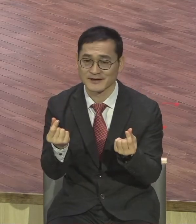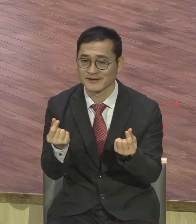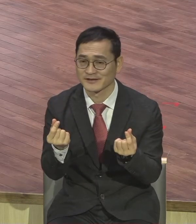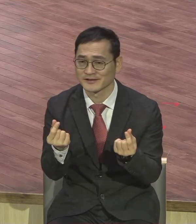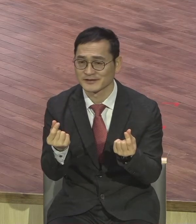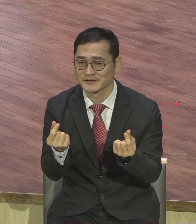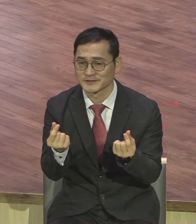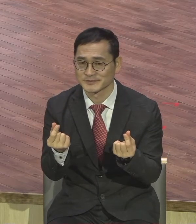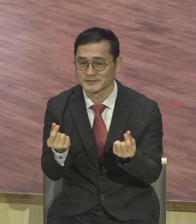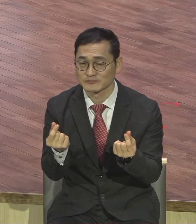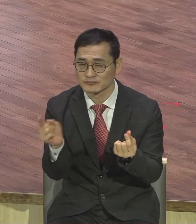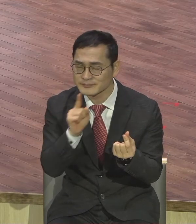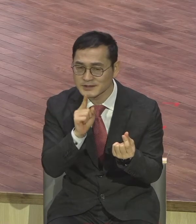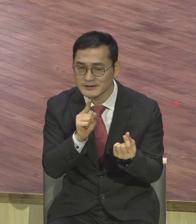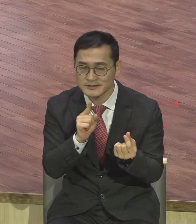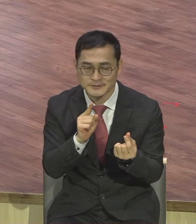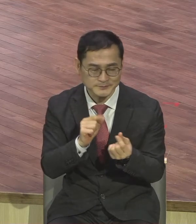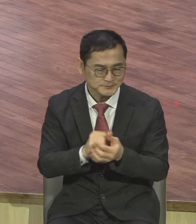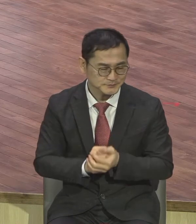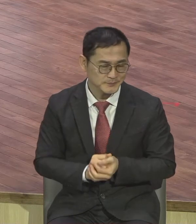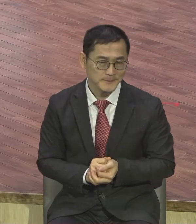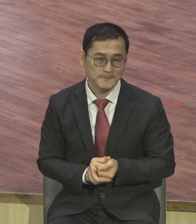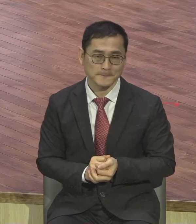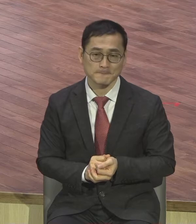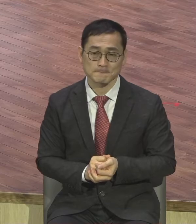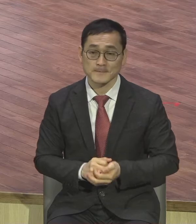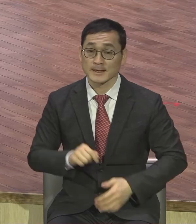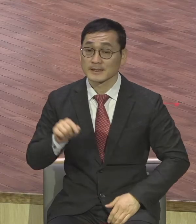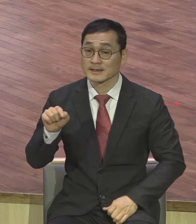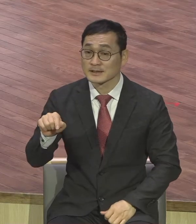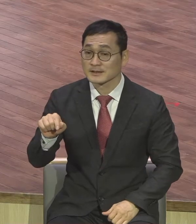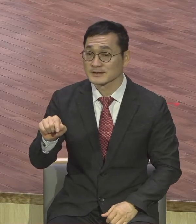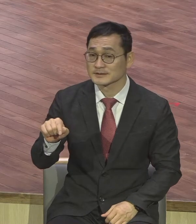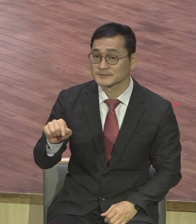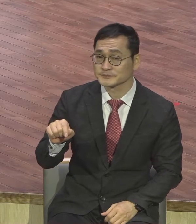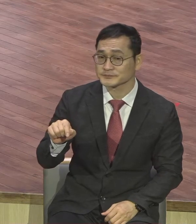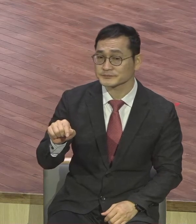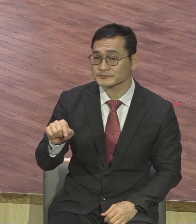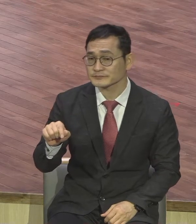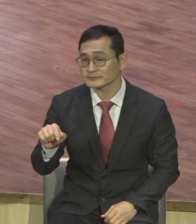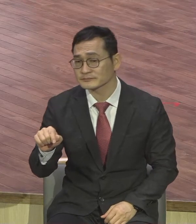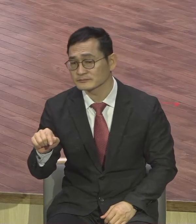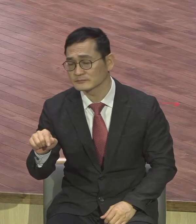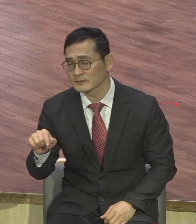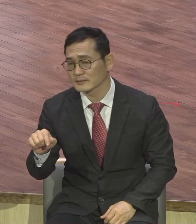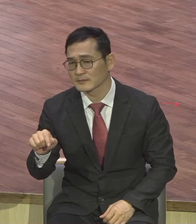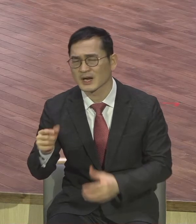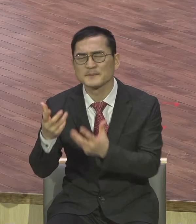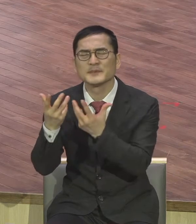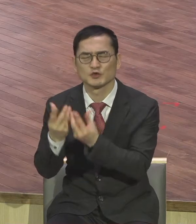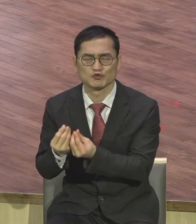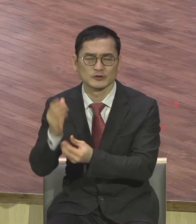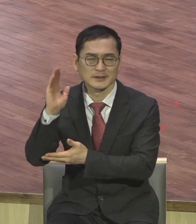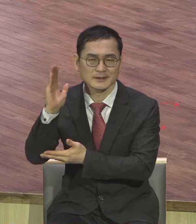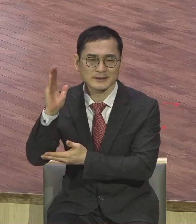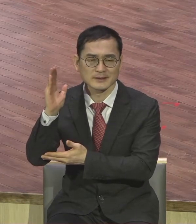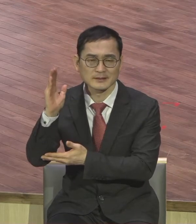이 말씀도 어떤 면에서 보면 비유라고 할 수 있어요 예수님께서 천국 제자가 어떤